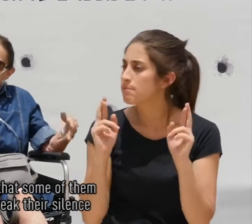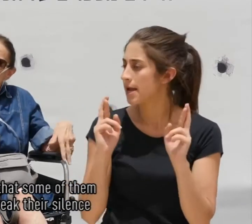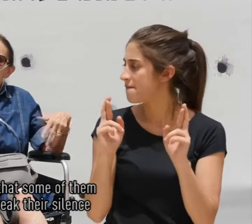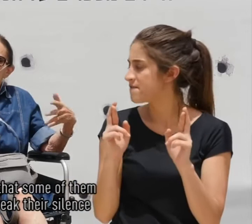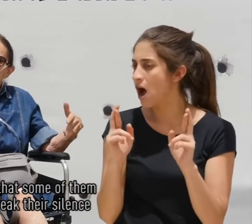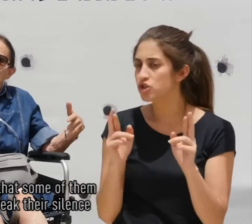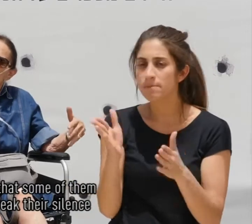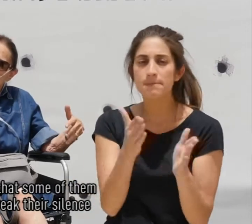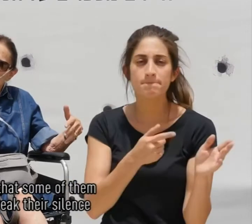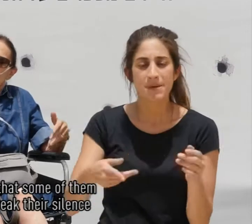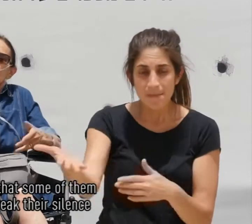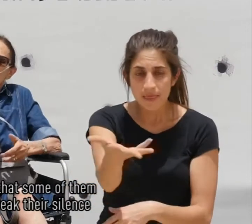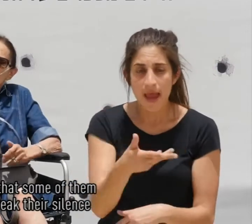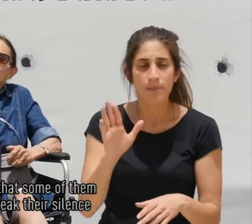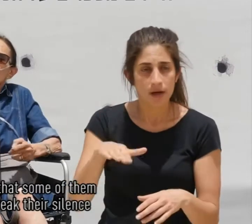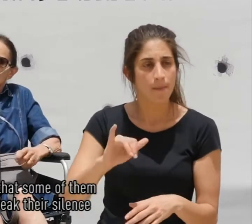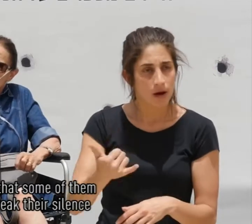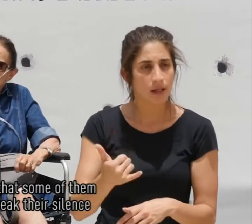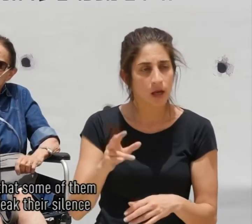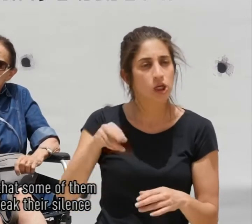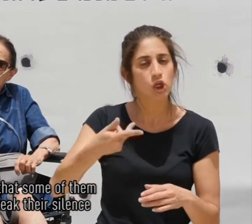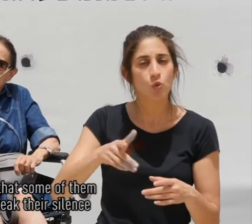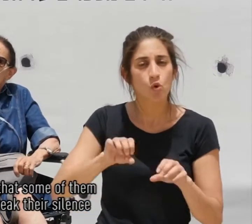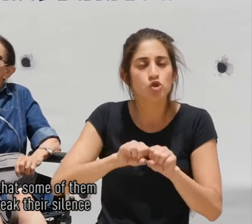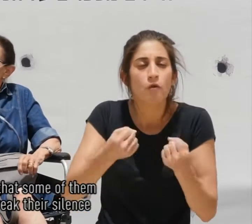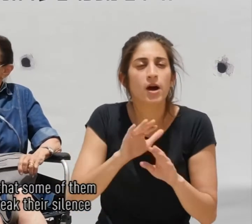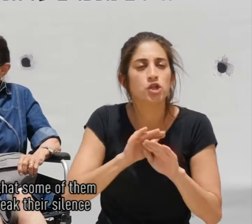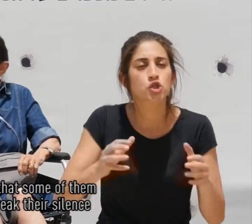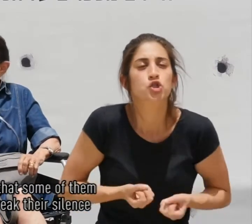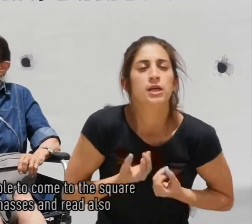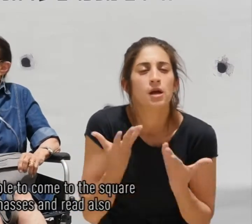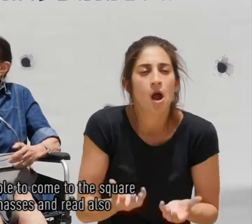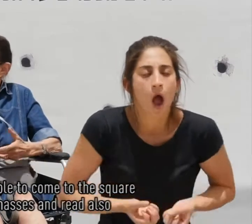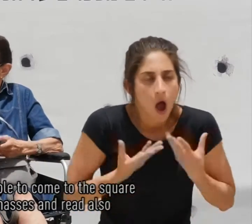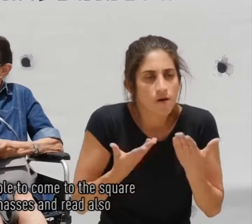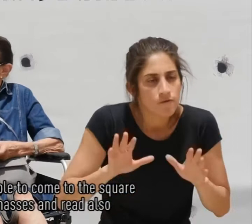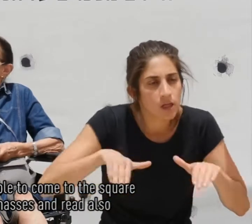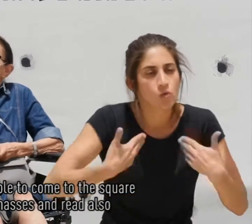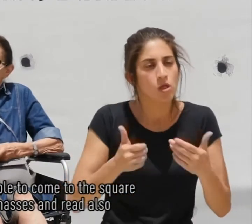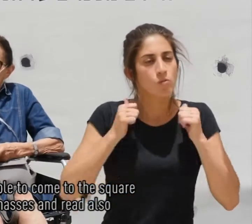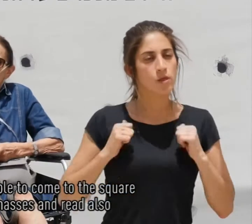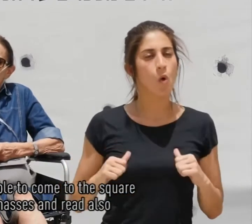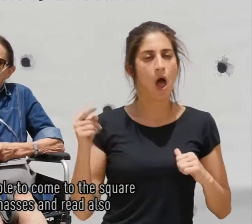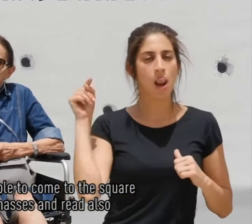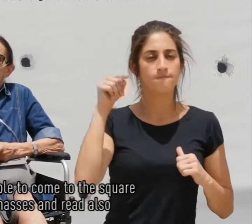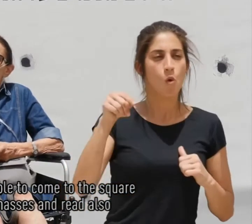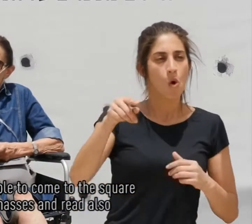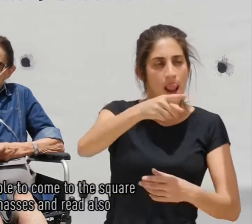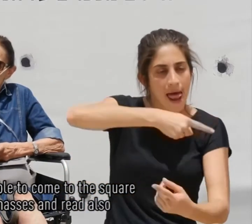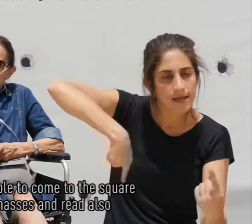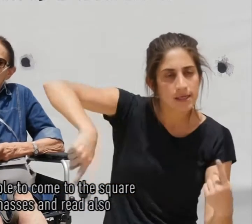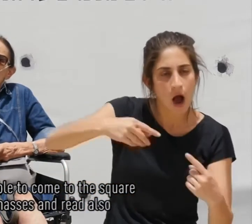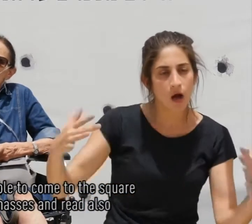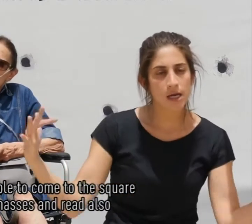שמביניהם גם כן יהיו שוברי שתיקה שיתנו לנו ונוכל לבוא לכיכר עם